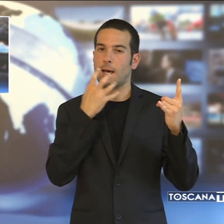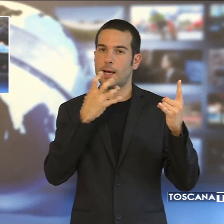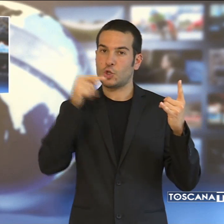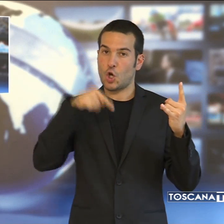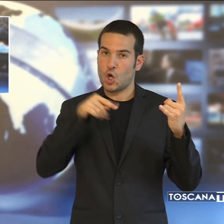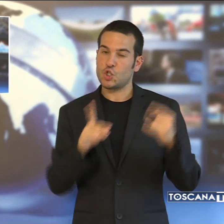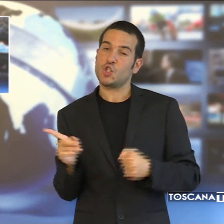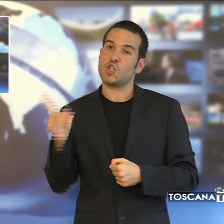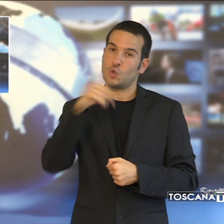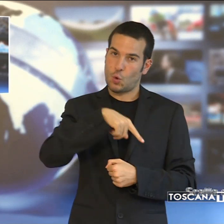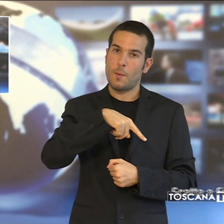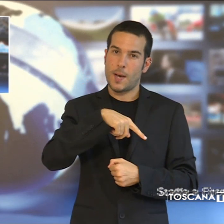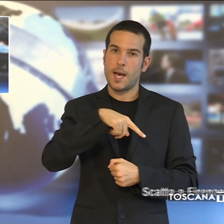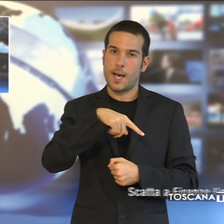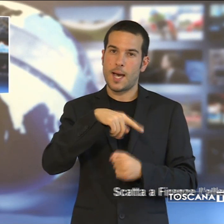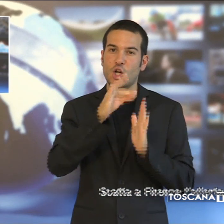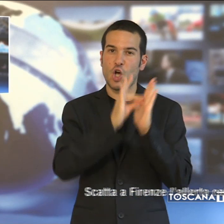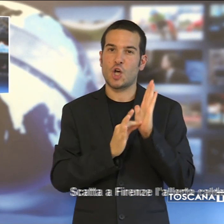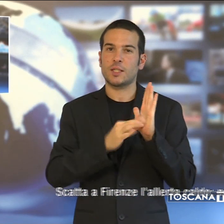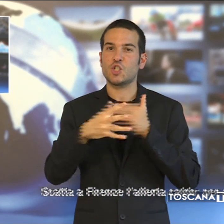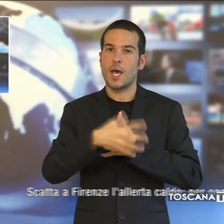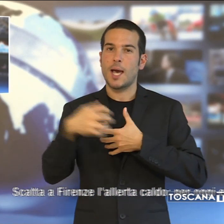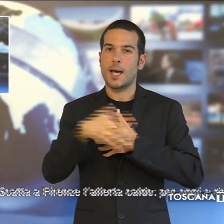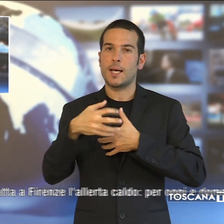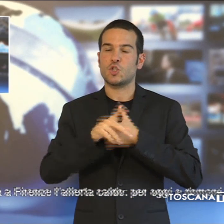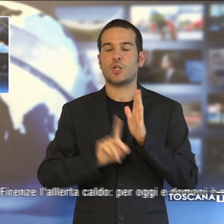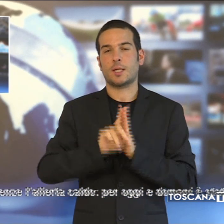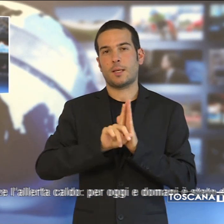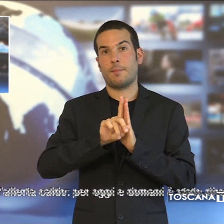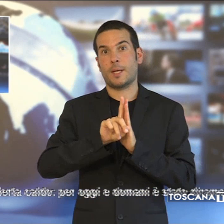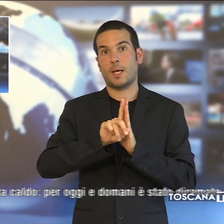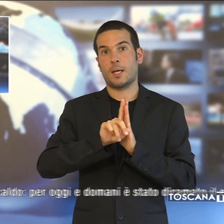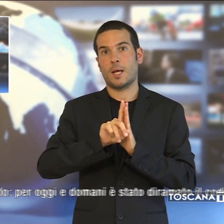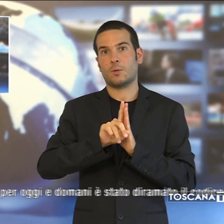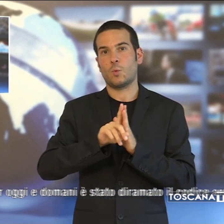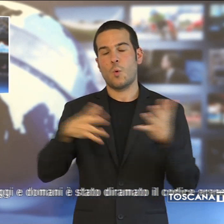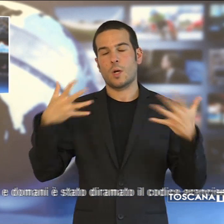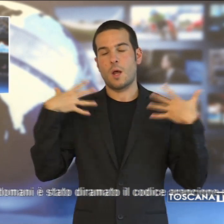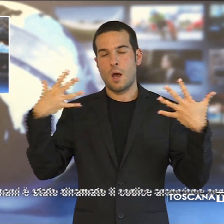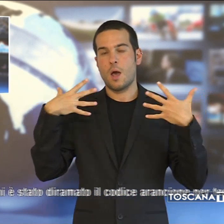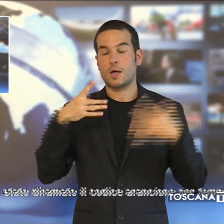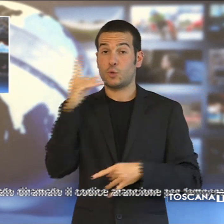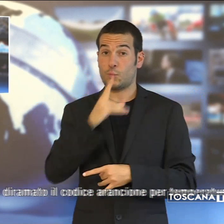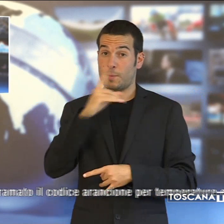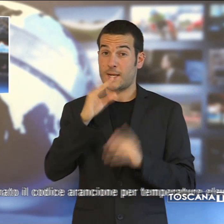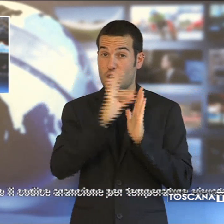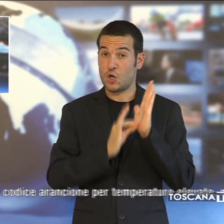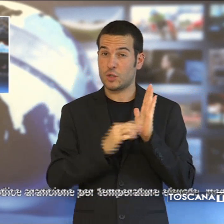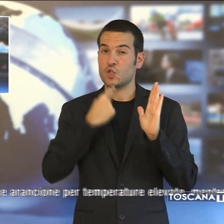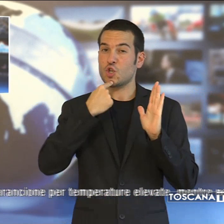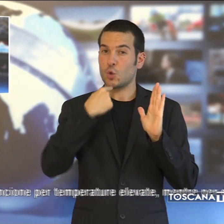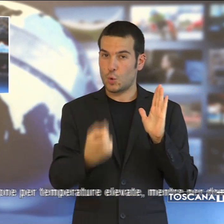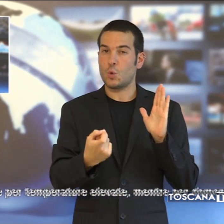domani è stato diramato il codice arancione per temperature elevate, mentre per domenica il codice sarà